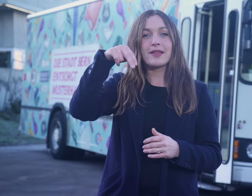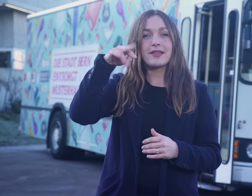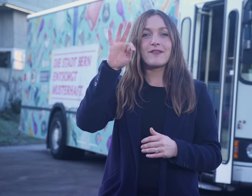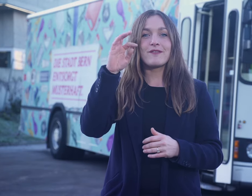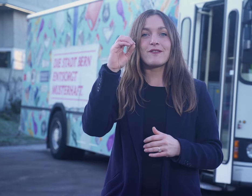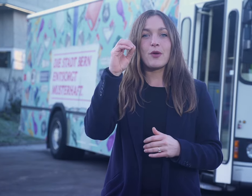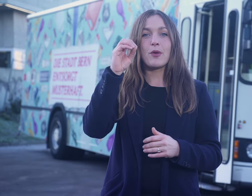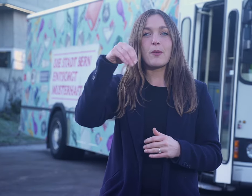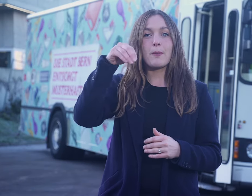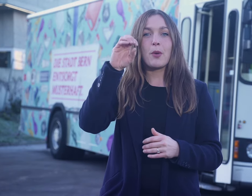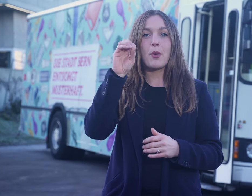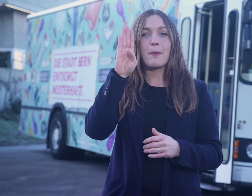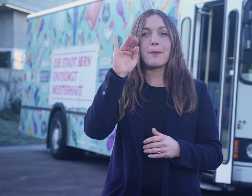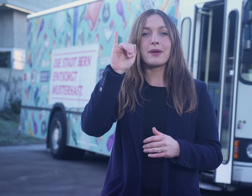Das Öko-Infomobil